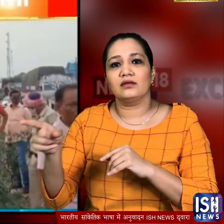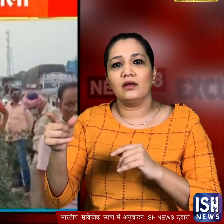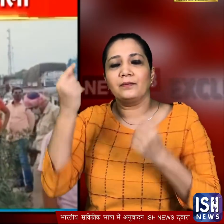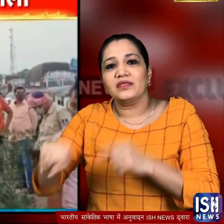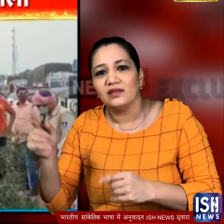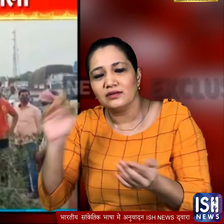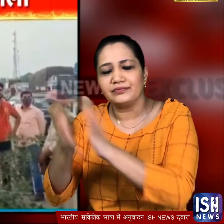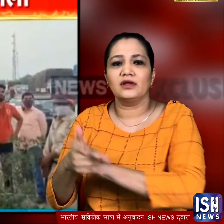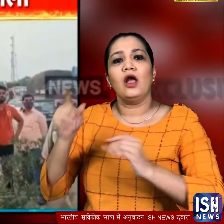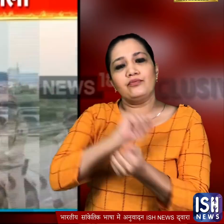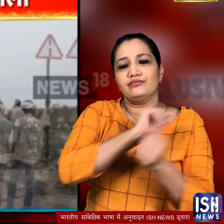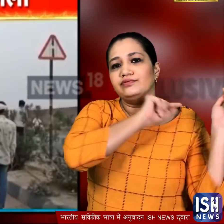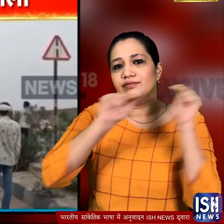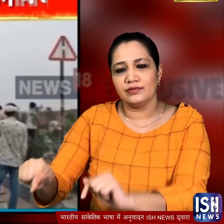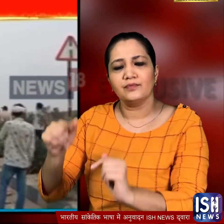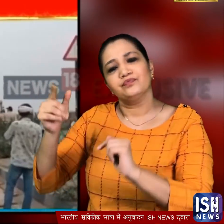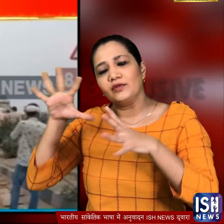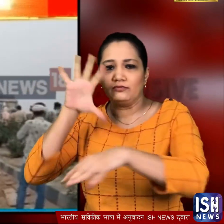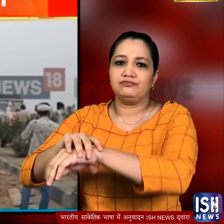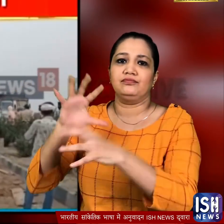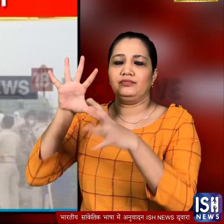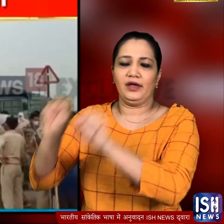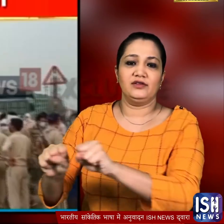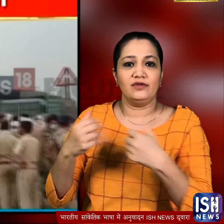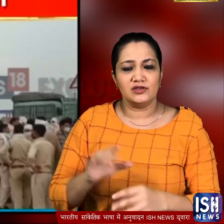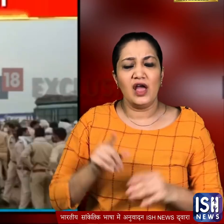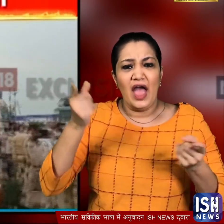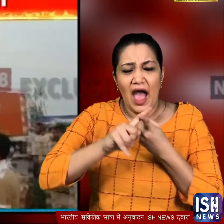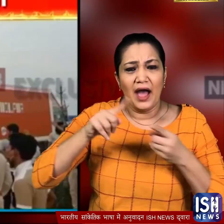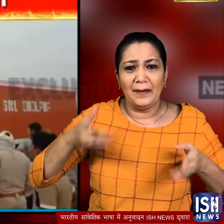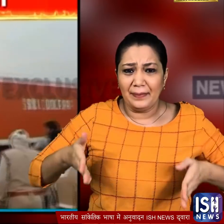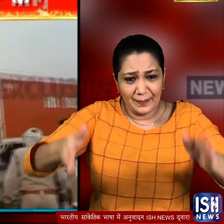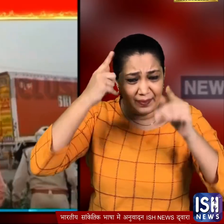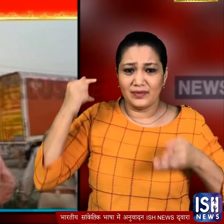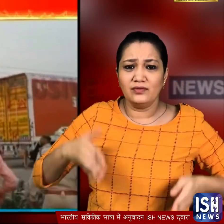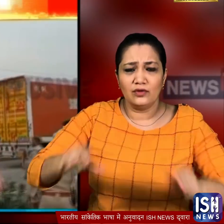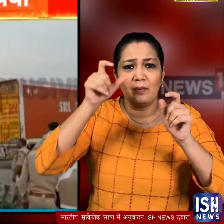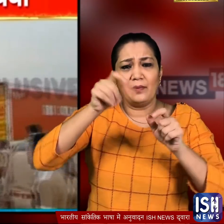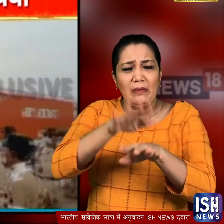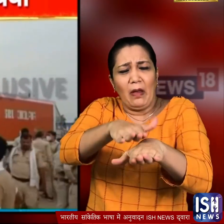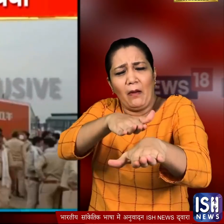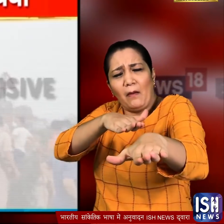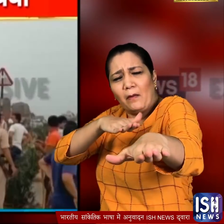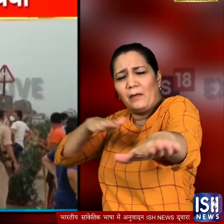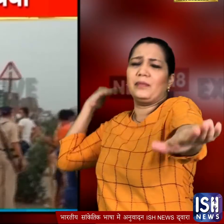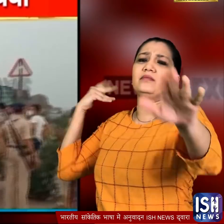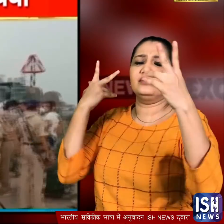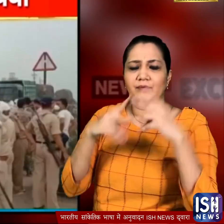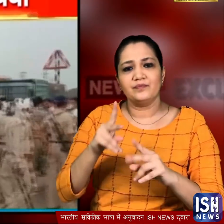खबर मिलते ही पुलिस वहाँ पहुंच गई और उस ट्रॉली को अपने कबजे में ले लिया बीच सड़क पर हुई इस घटना की वज़े से वहां काफी लंबा जैम लग गया जिसे बाद में पुलिस